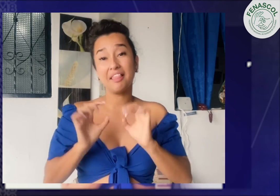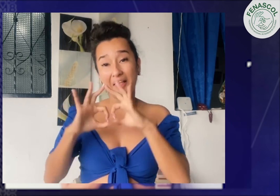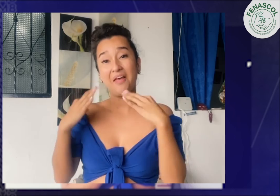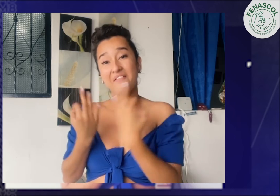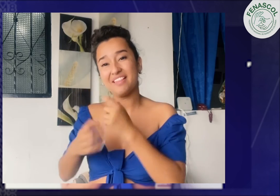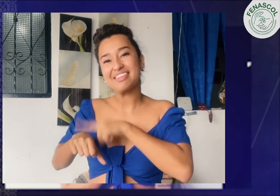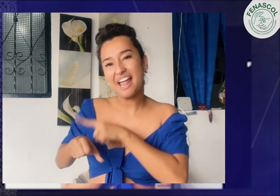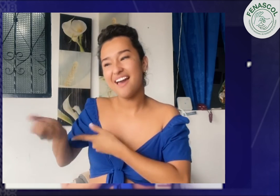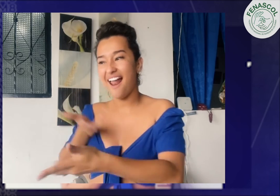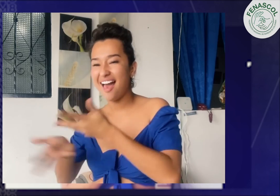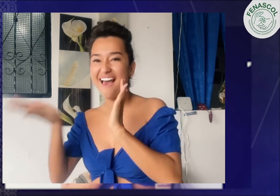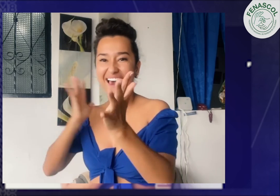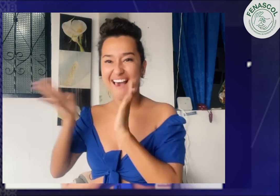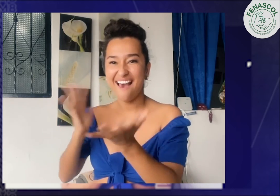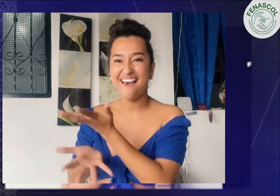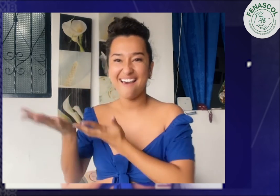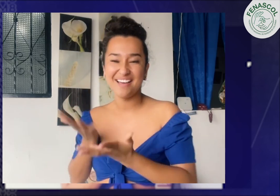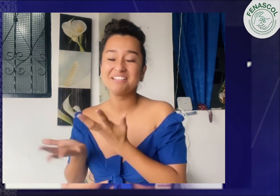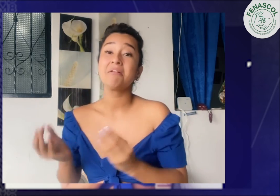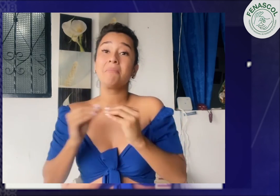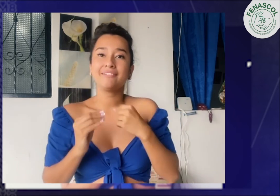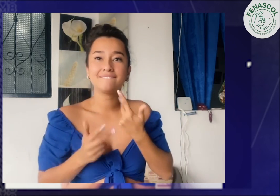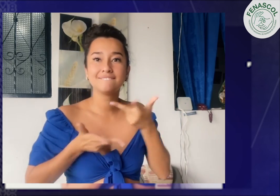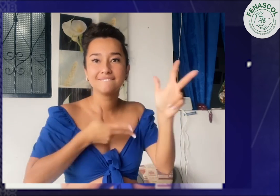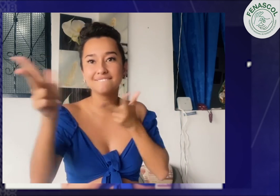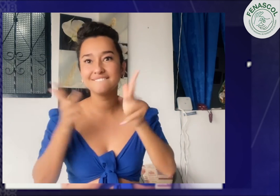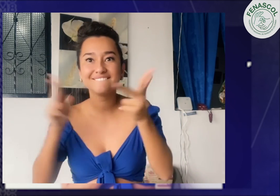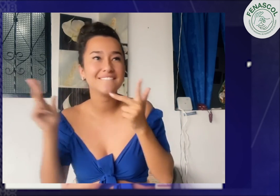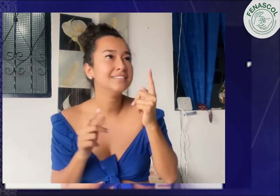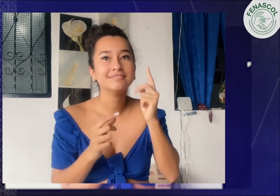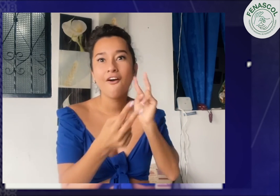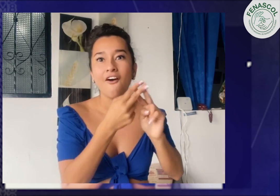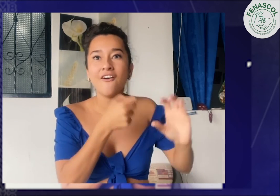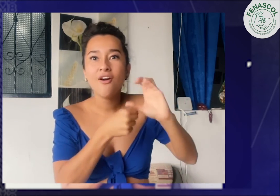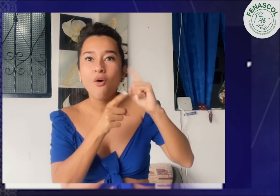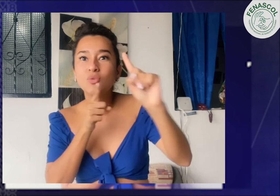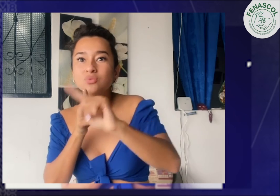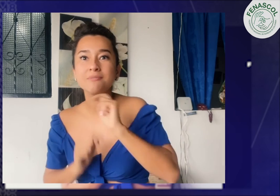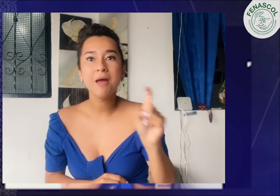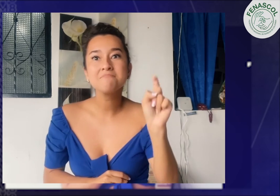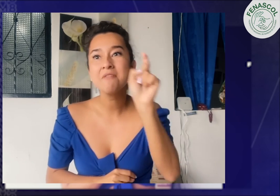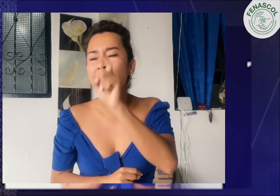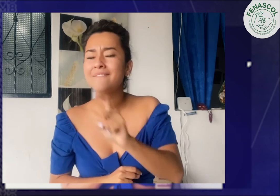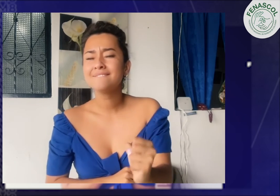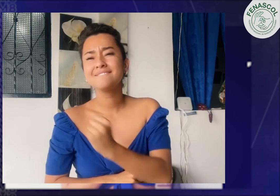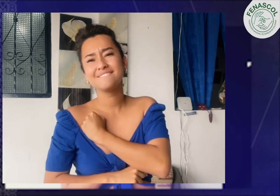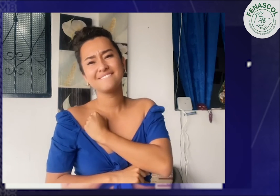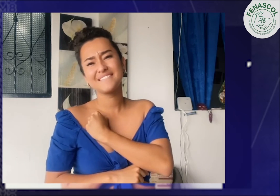Me gusta pasar el tiempo con mi familia Me encanta viajar mucho y conocer lugares nuevos Eso me